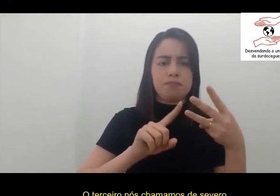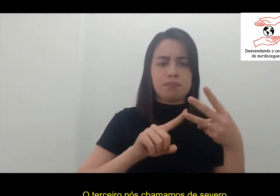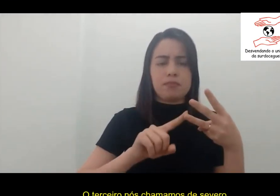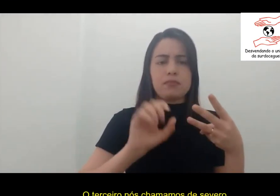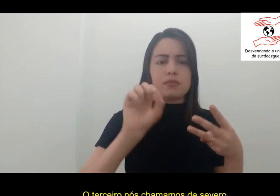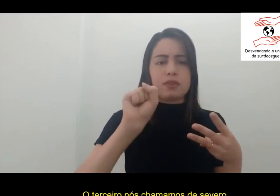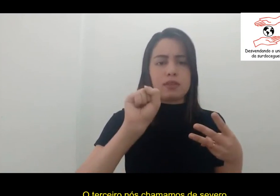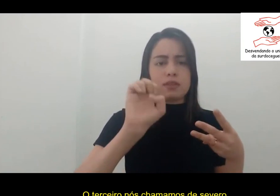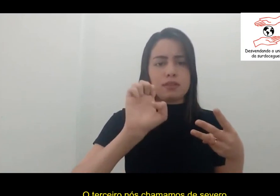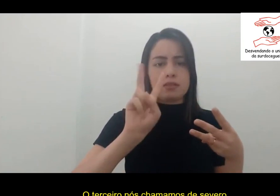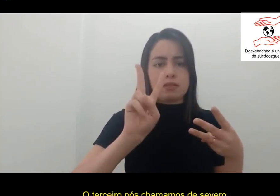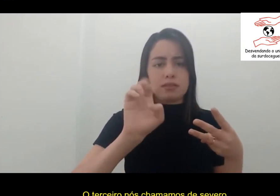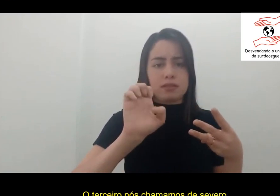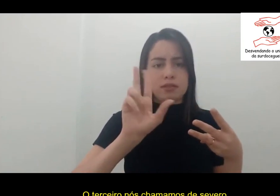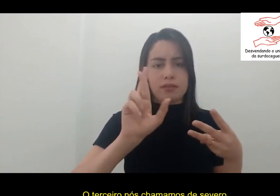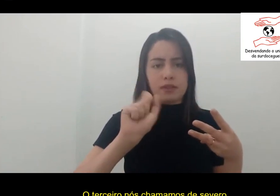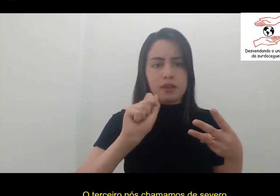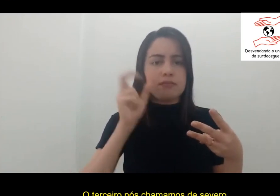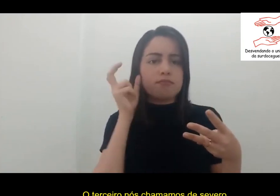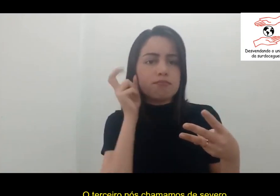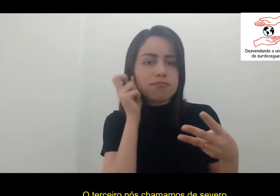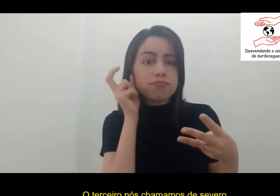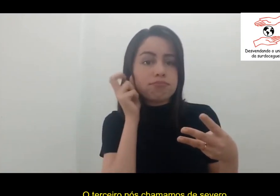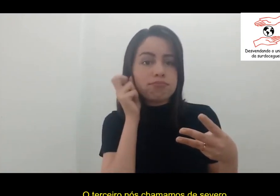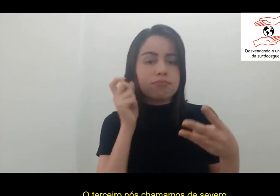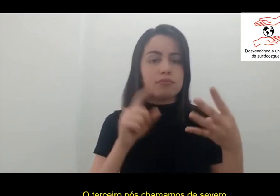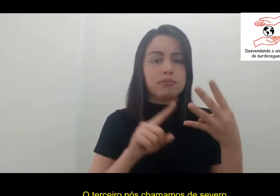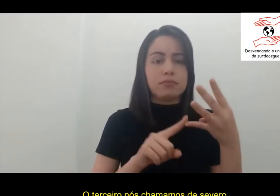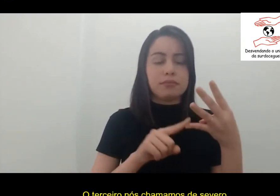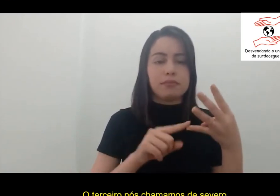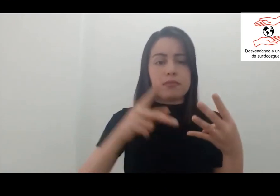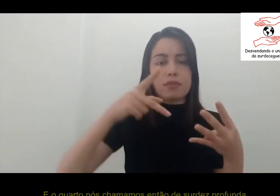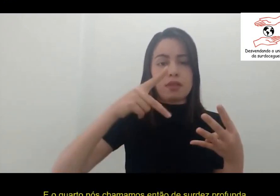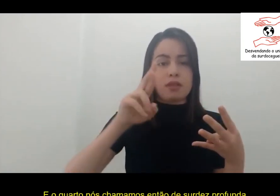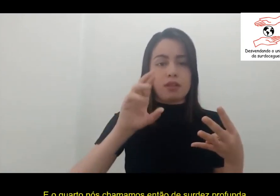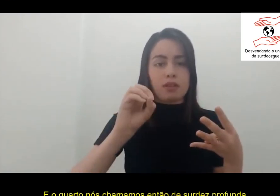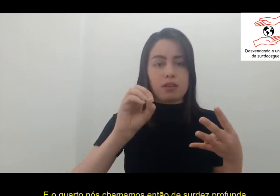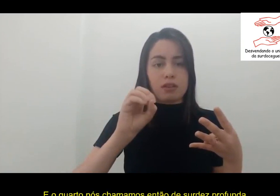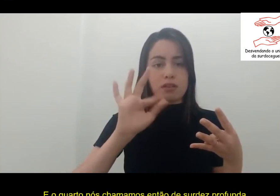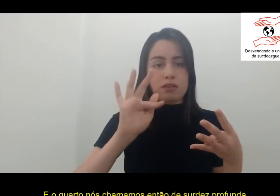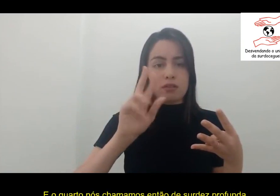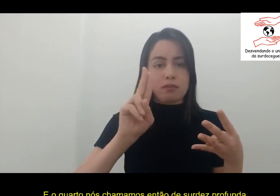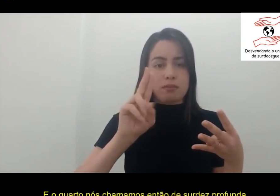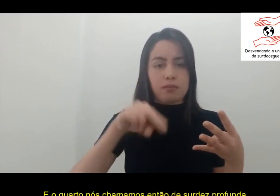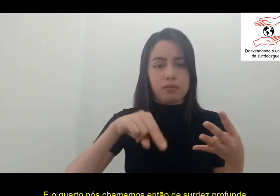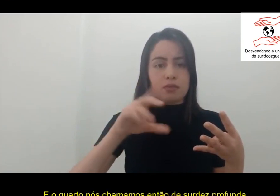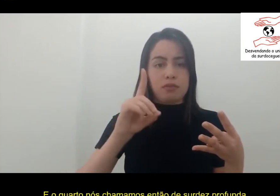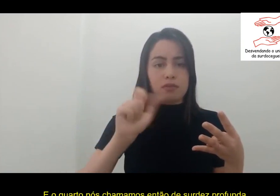O terceiro nós chamamos de severo. E o quarto nós chamamos, então, de